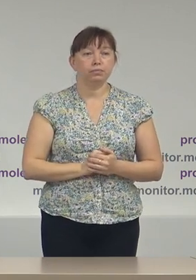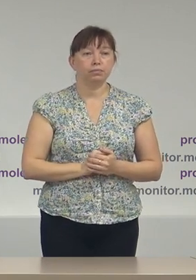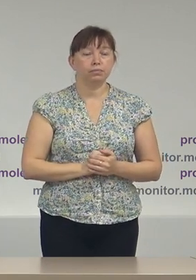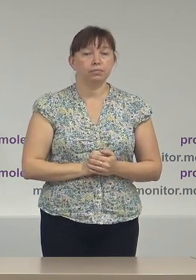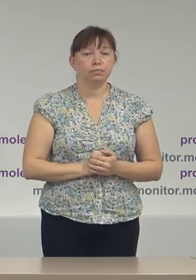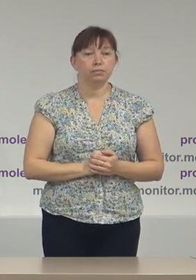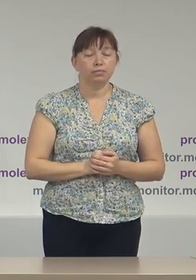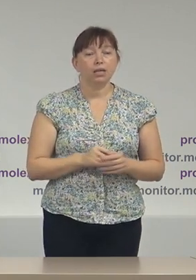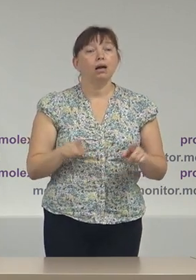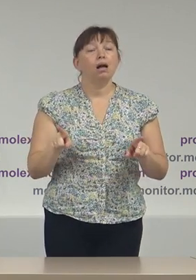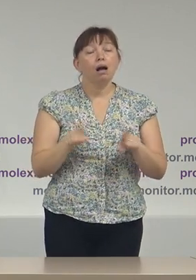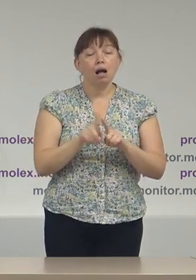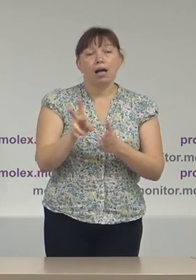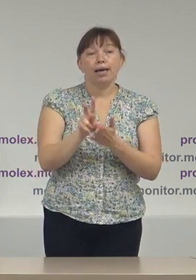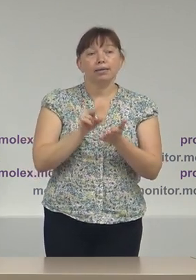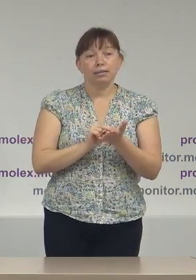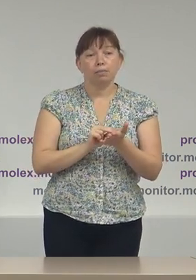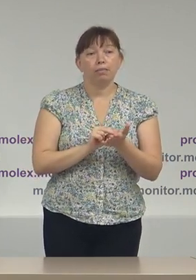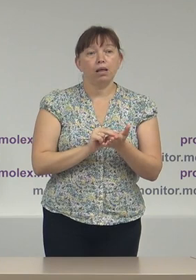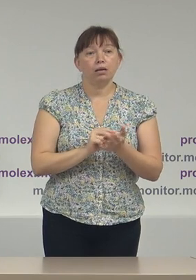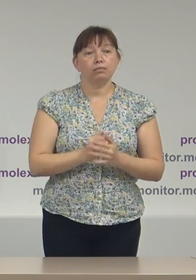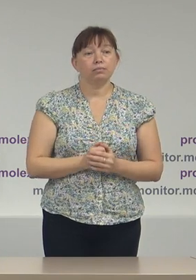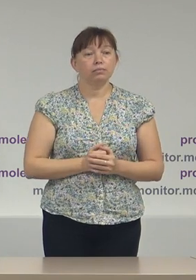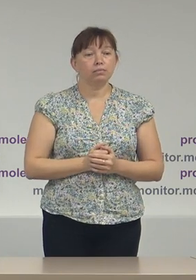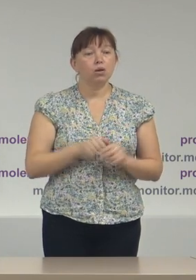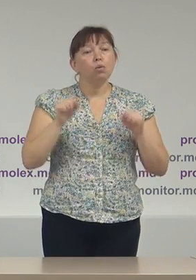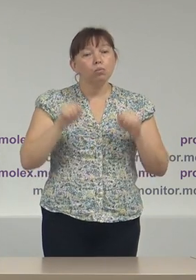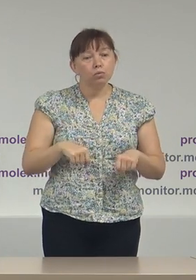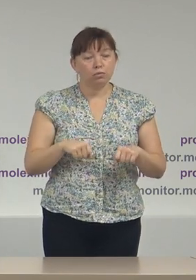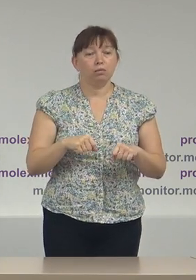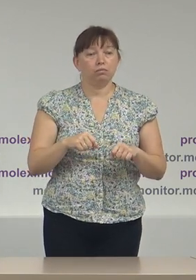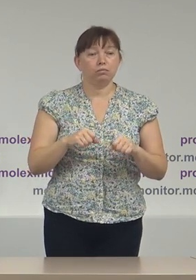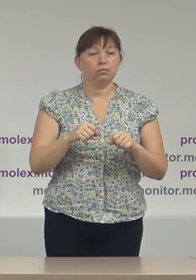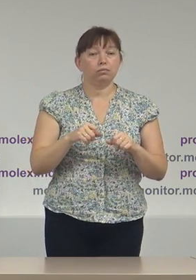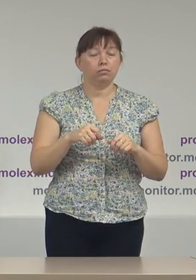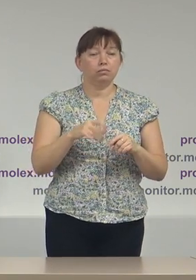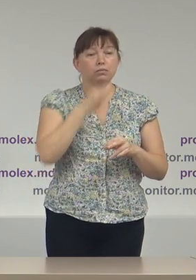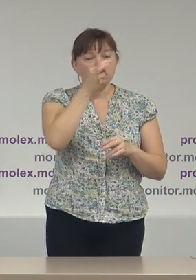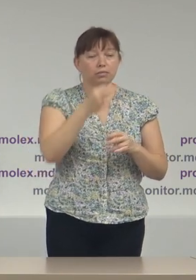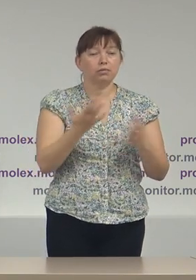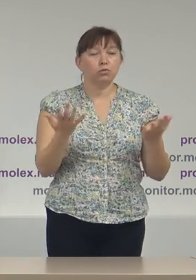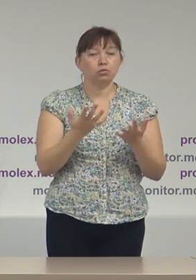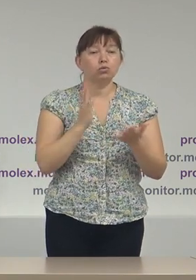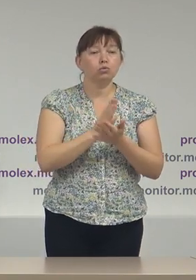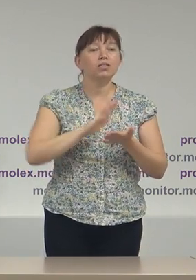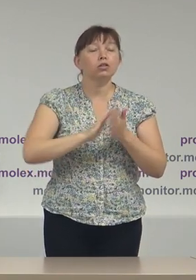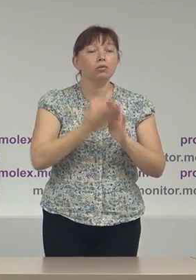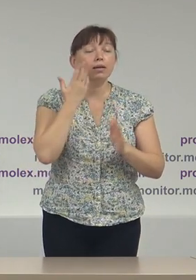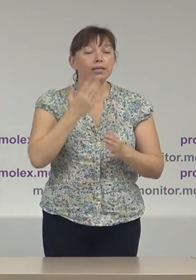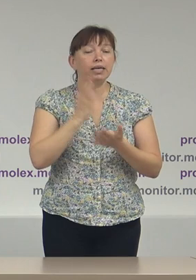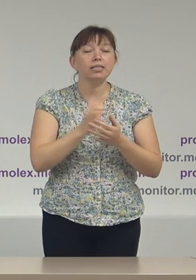Ca exemple, putem să venim cu următoarele situații. Atunci când este